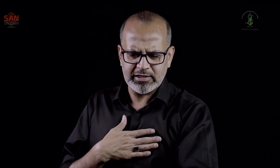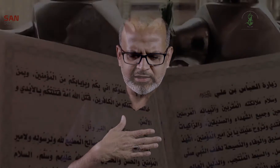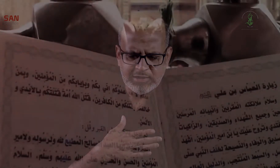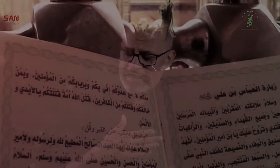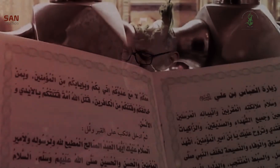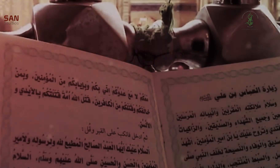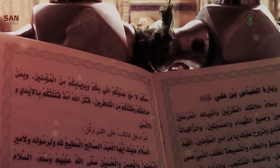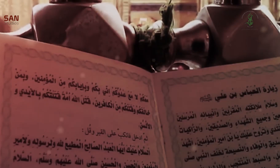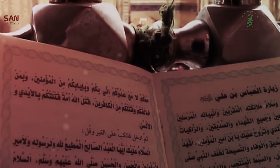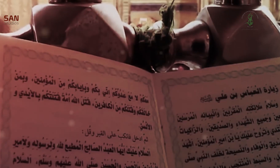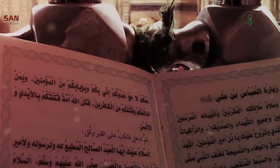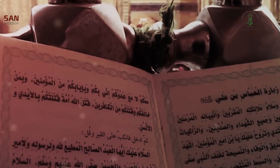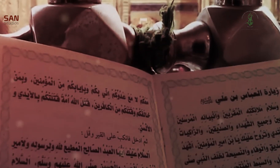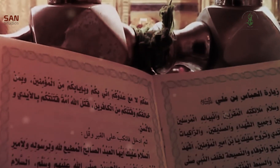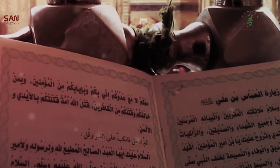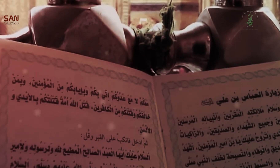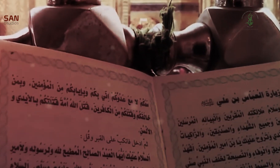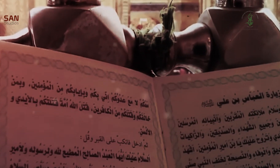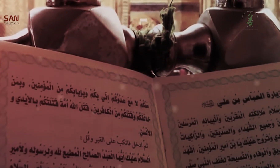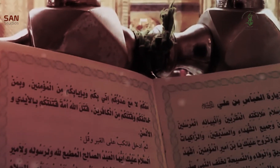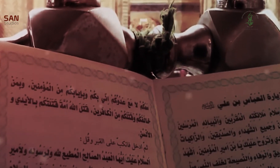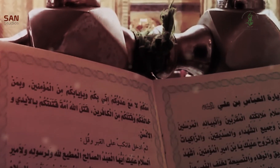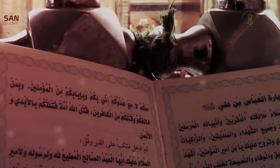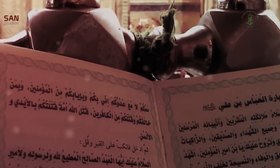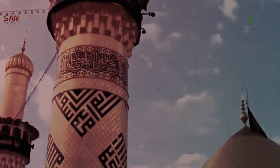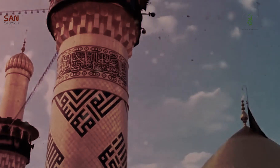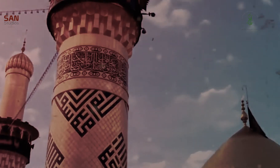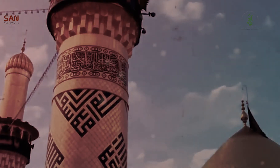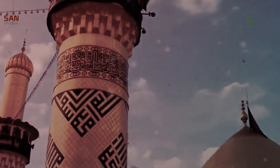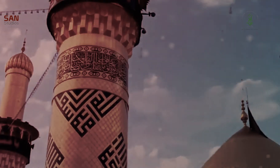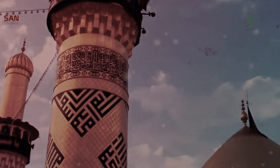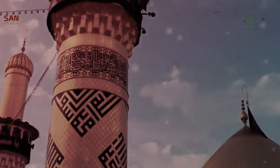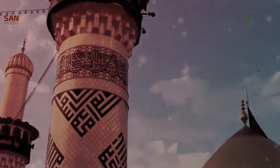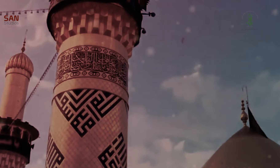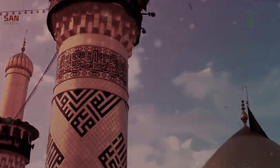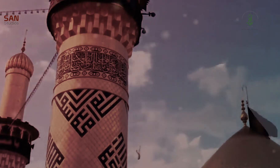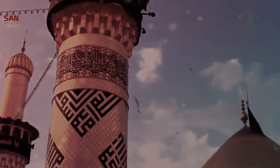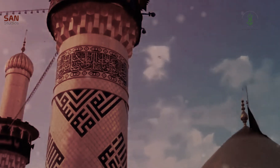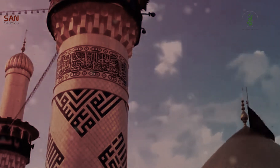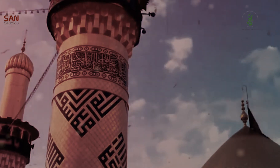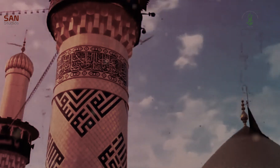فیضا نے خبر زن کی یہ زینب کو